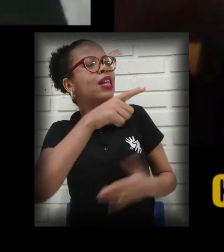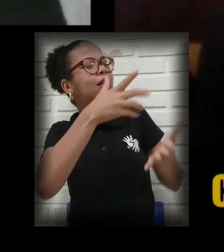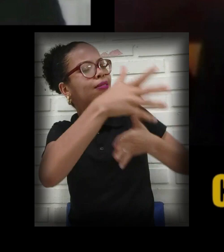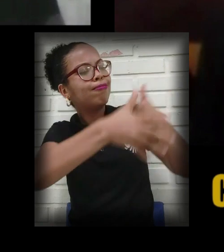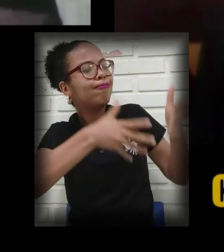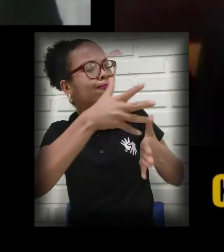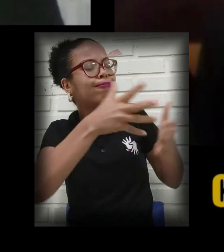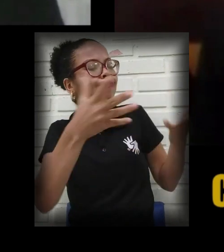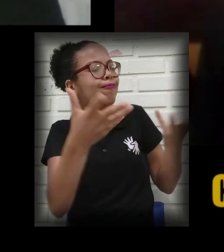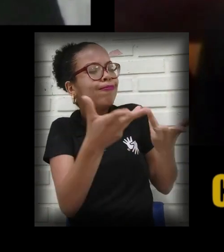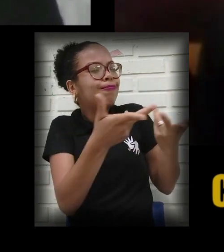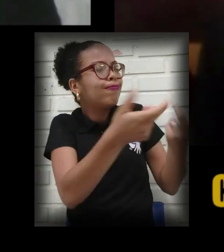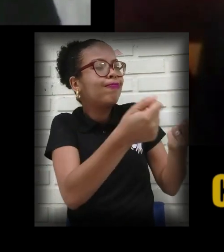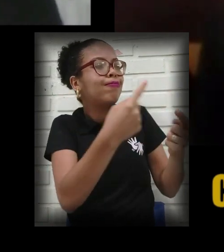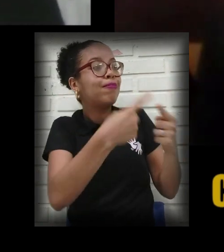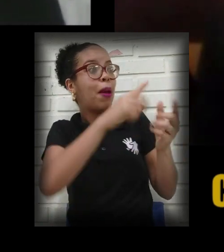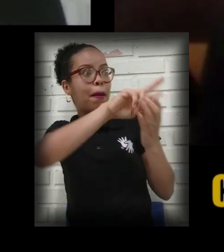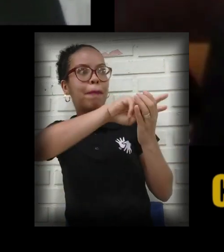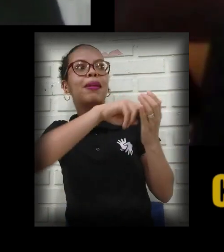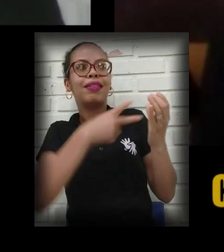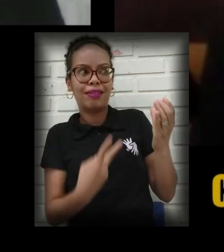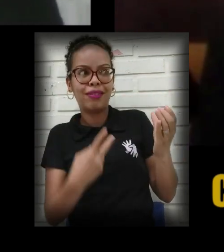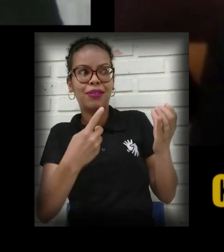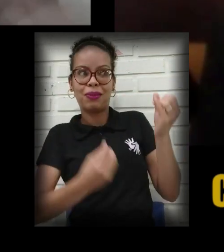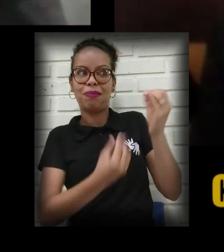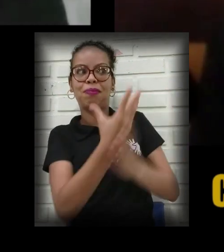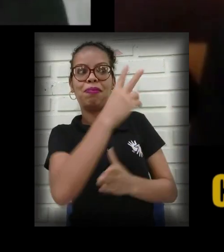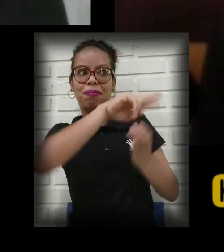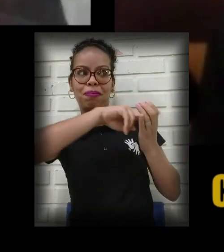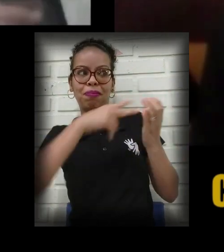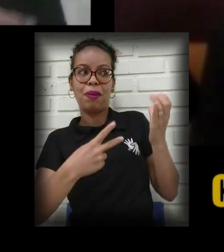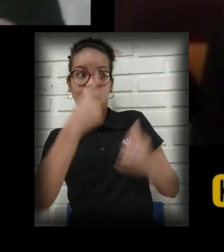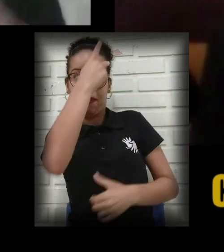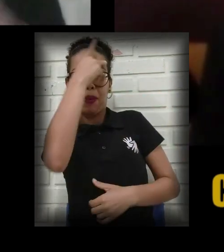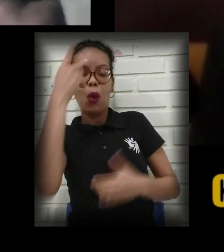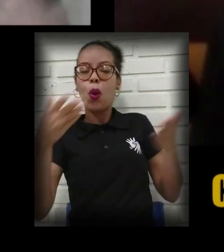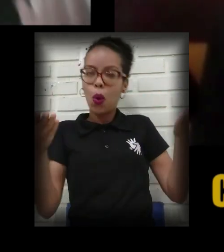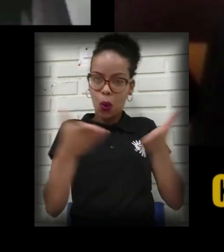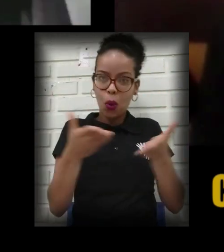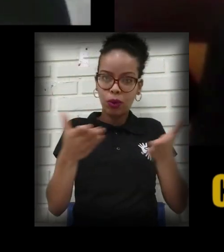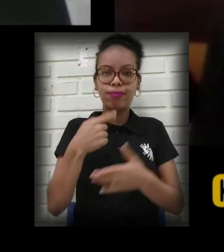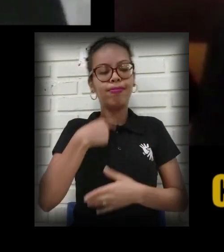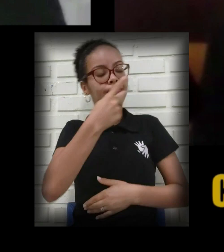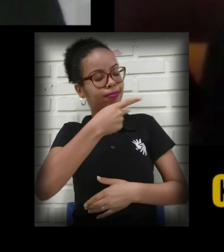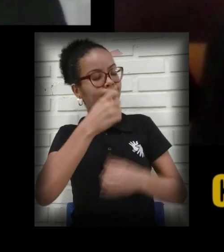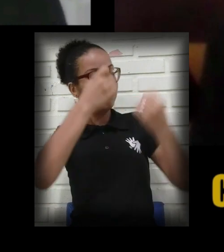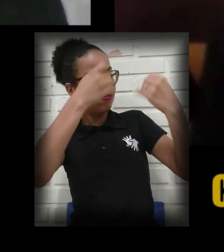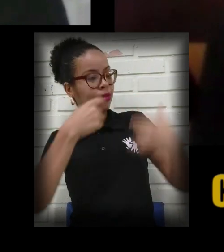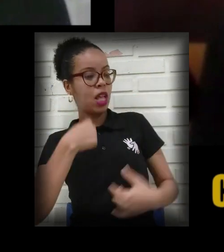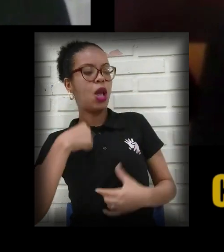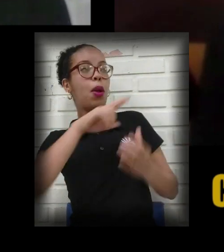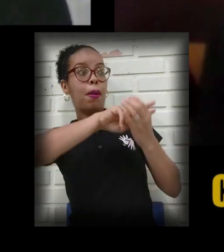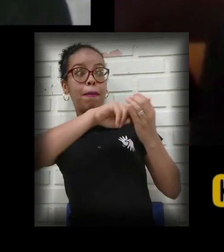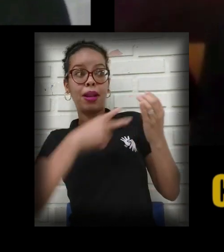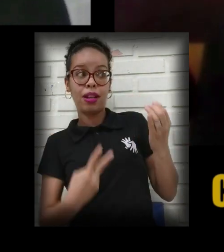se torna uma pessoa bilíngue, né? Porque hoje em dia eu posso dizer que eu sou uma pessoa bilíngue, trabalho nessa área.